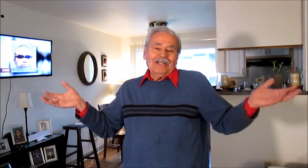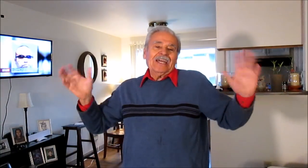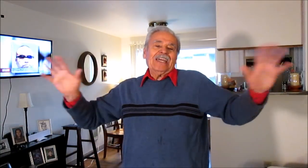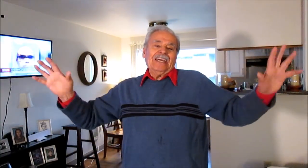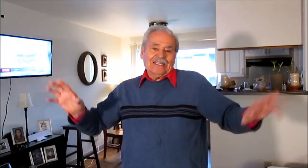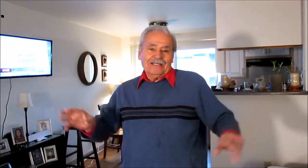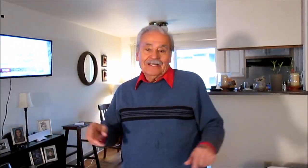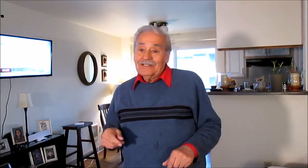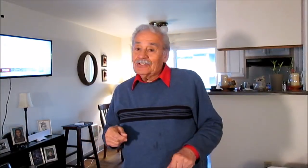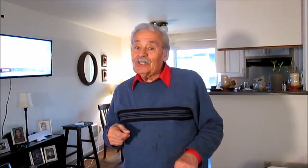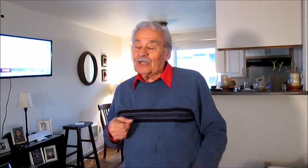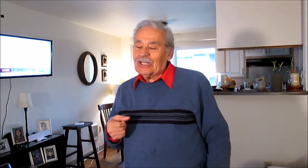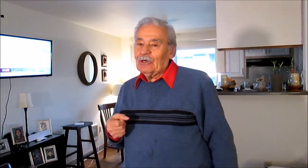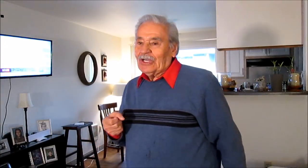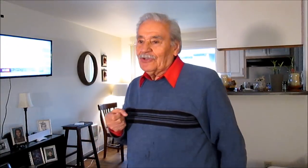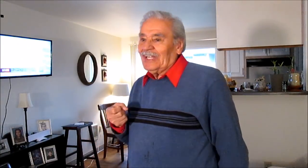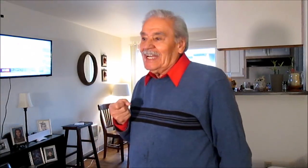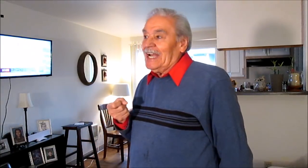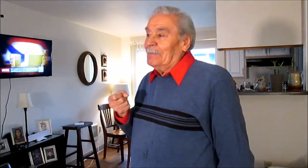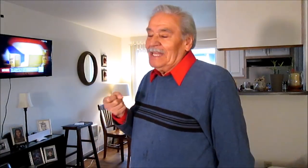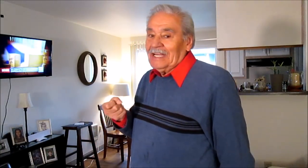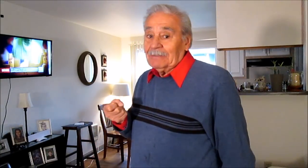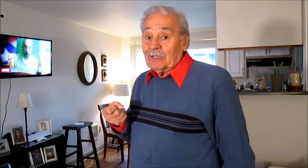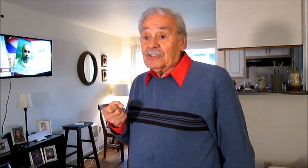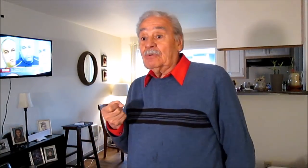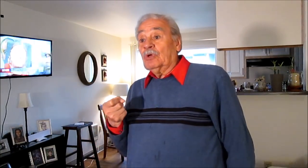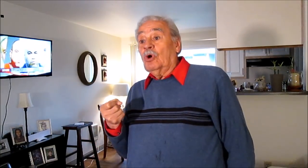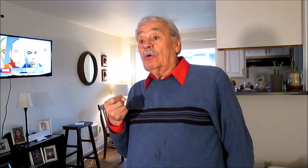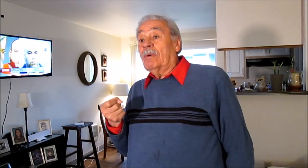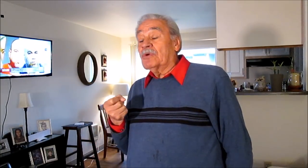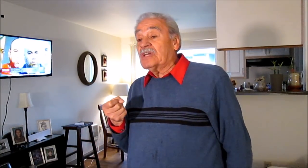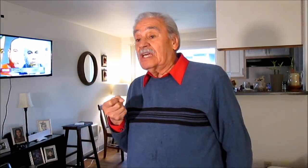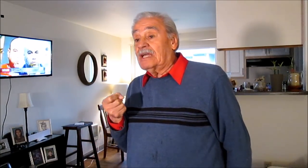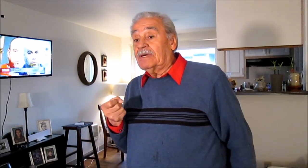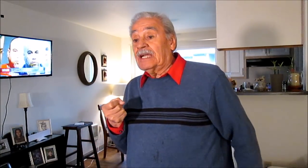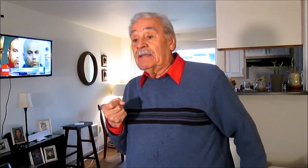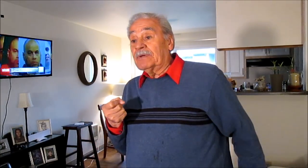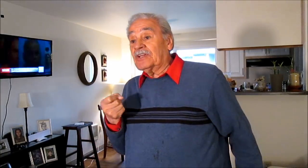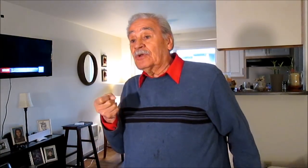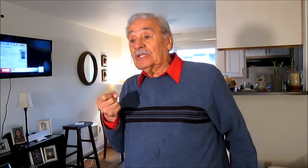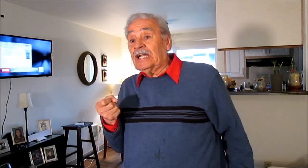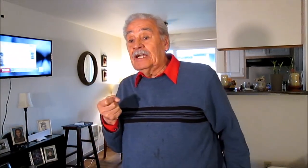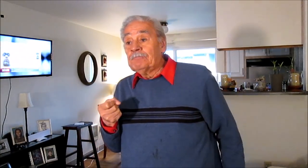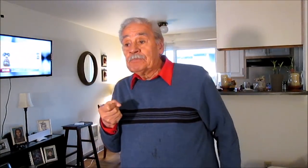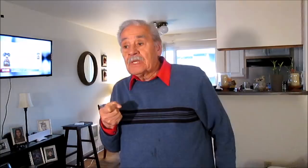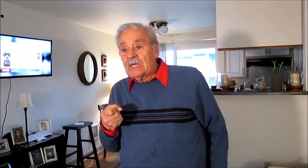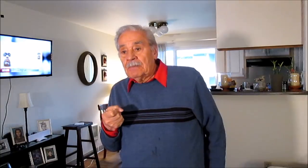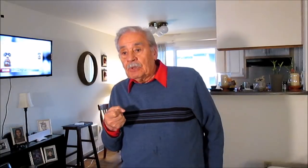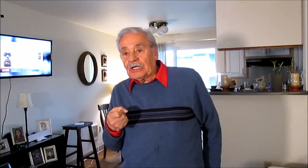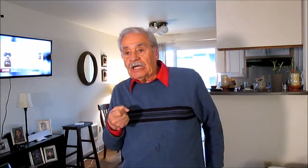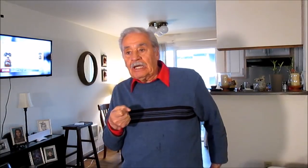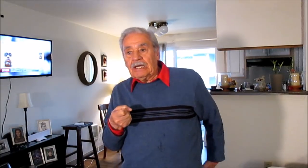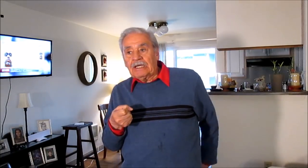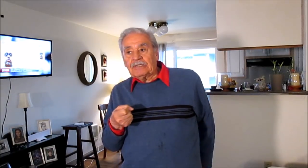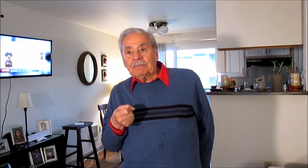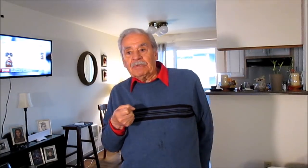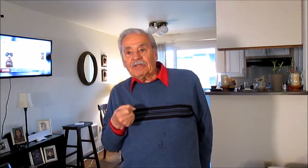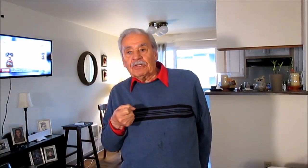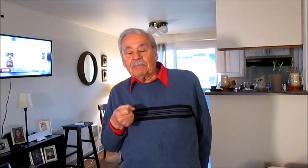el que quiera. Yo no creo que ellos salieran a la mañana o ponen y decir, bueno, hoy vamos a ir a ver al empresario tal porque el empresario tal me